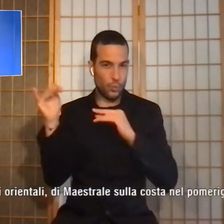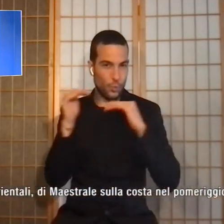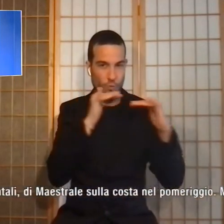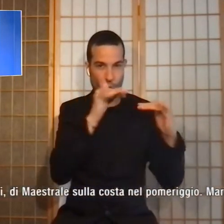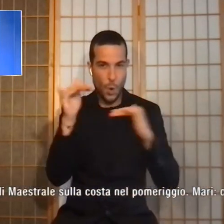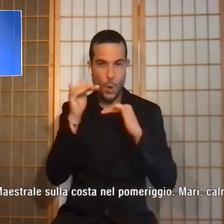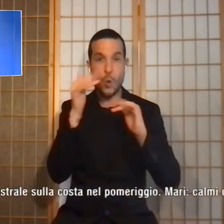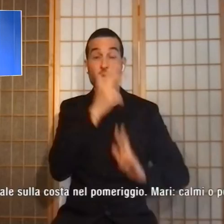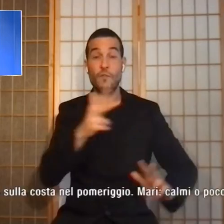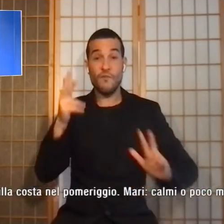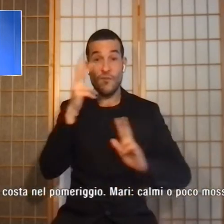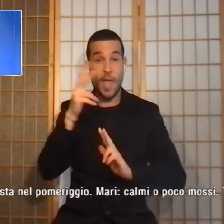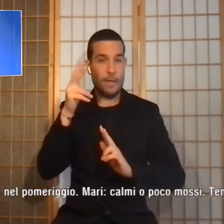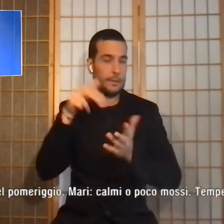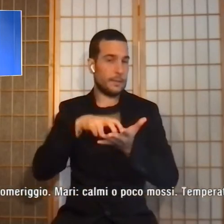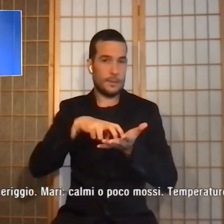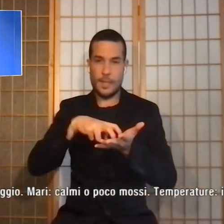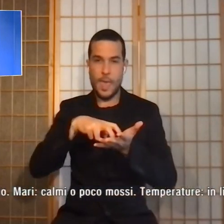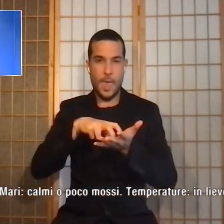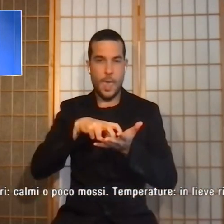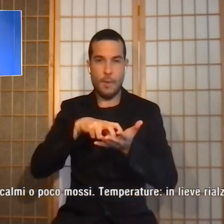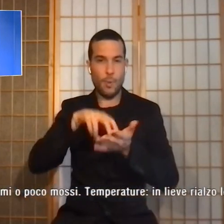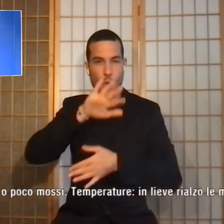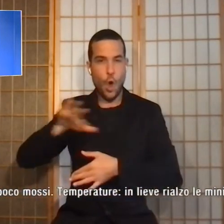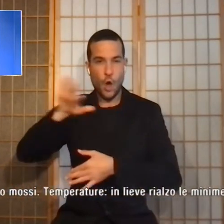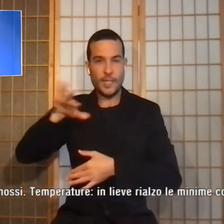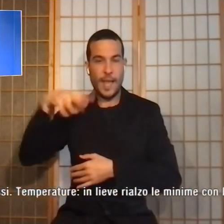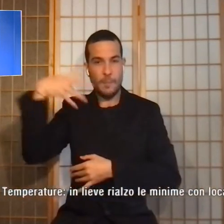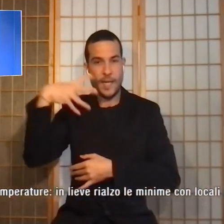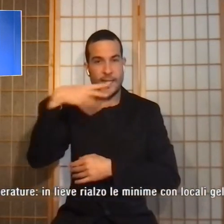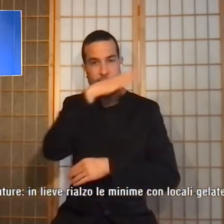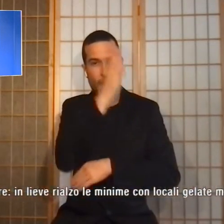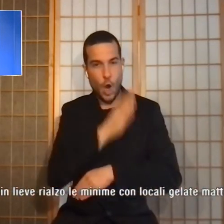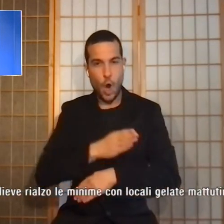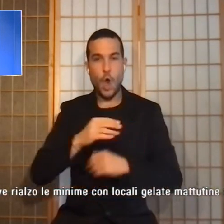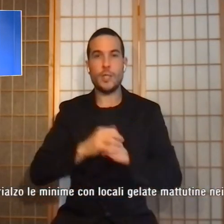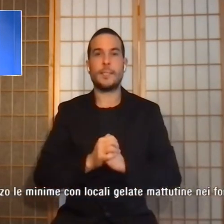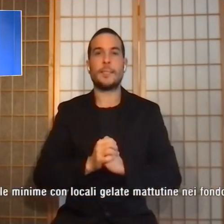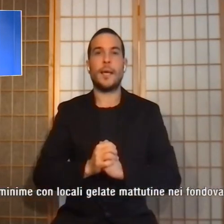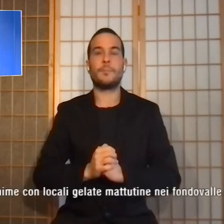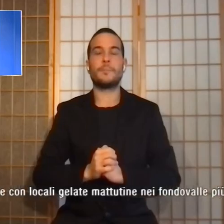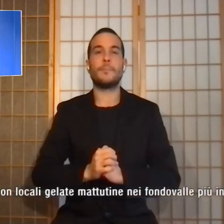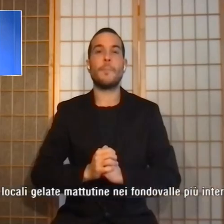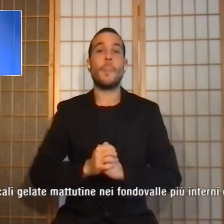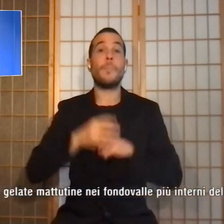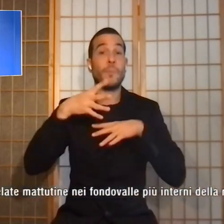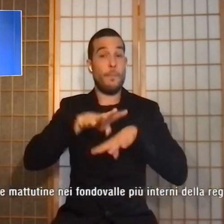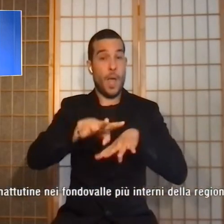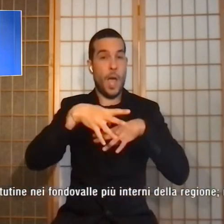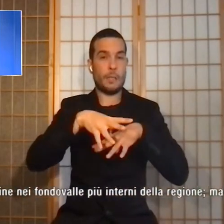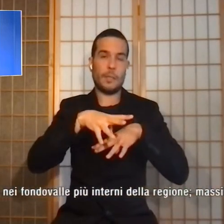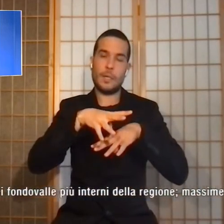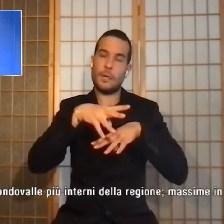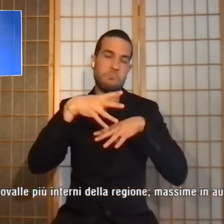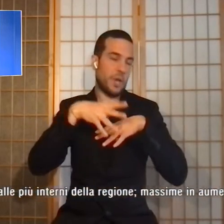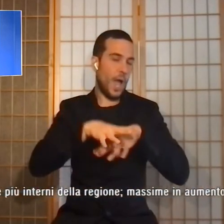deboli orientali di maestrale sulla costa nel pomeriggio Mari calmi o poco